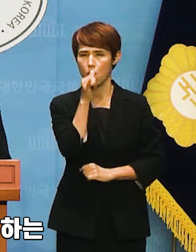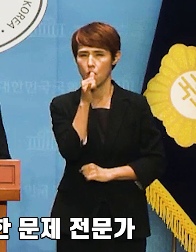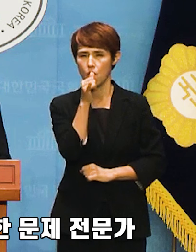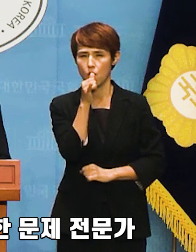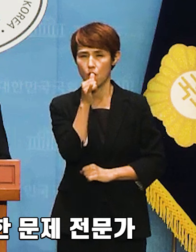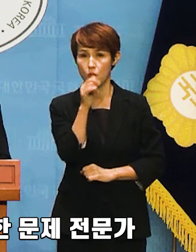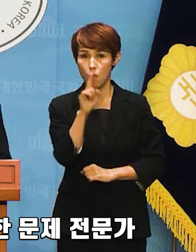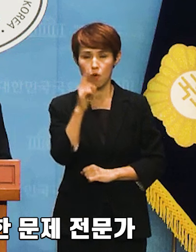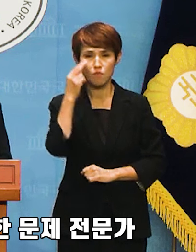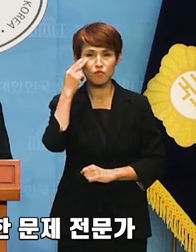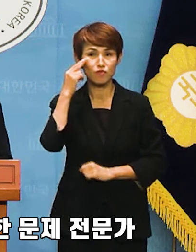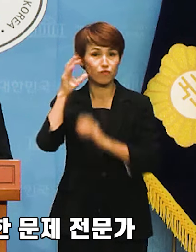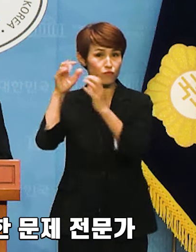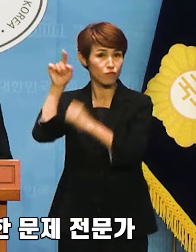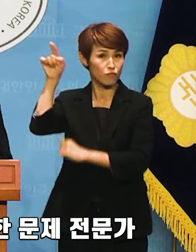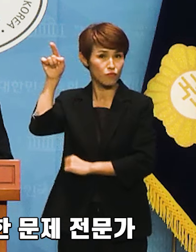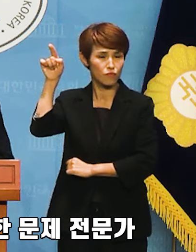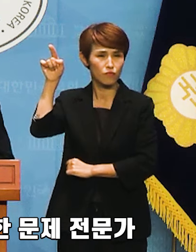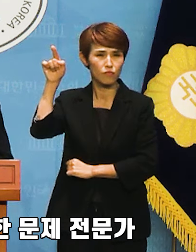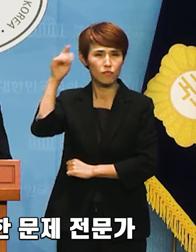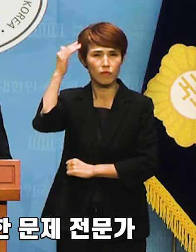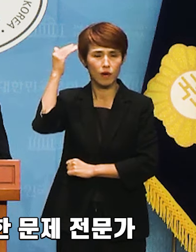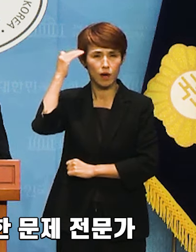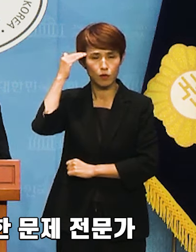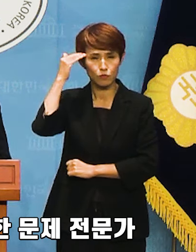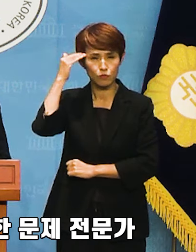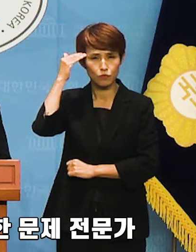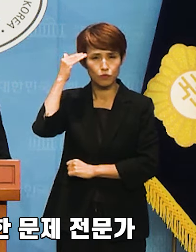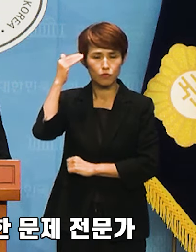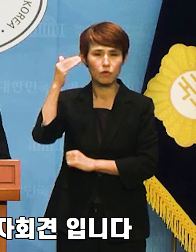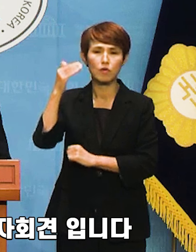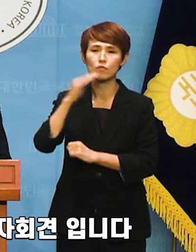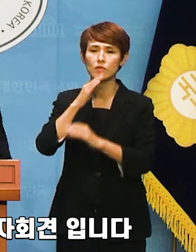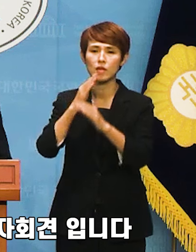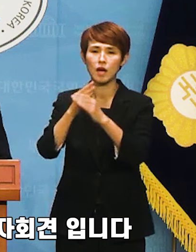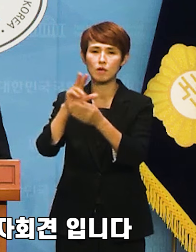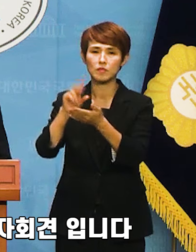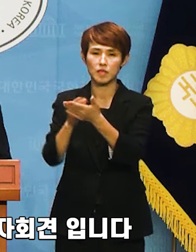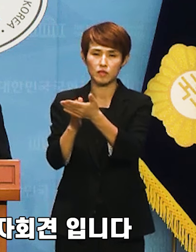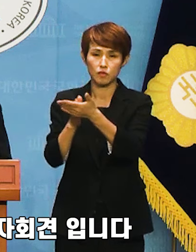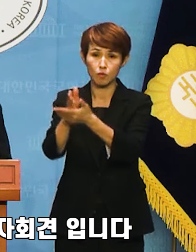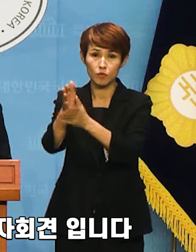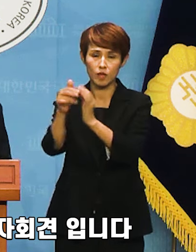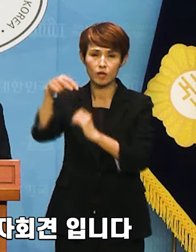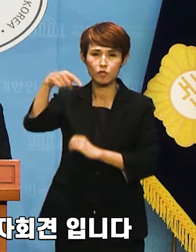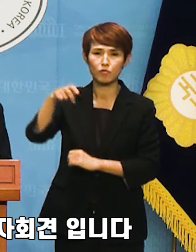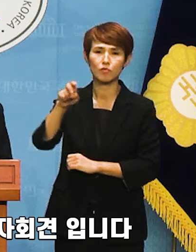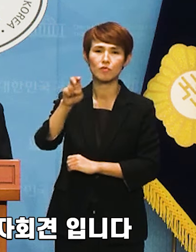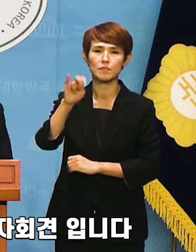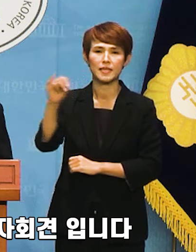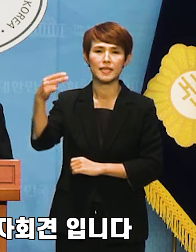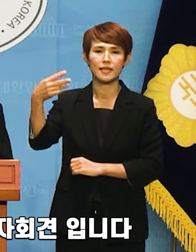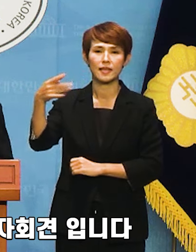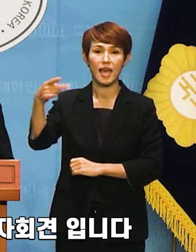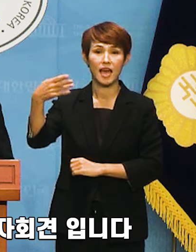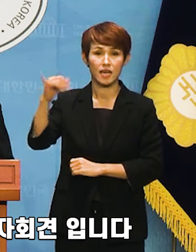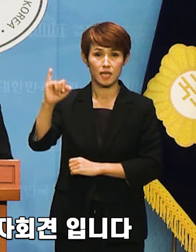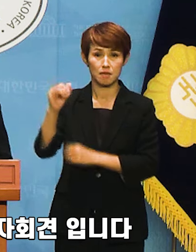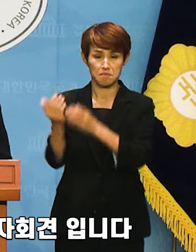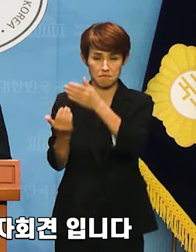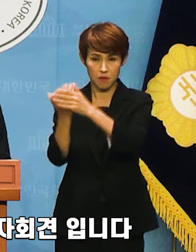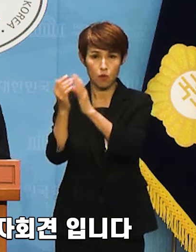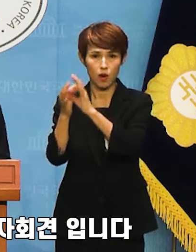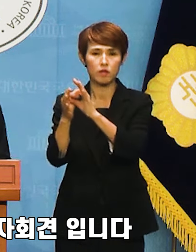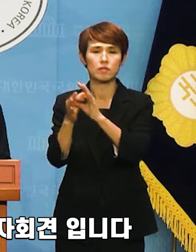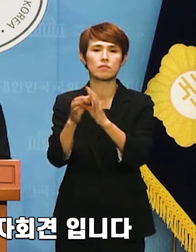미국 내의 한반도 및 북한 문제 전문가 수미테리 사건 관련 기자회견입니다.